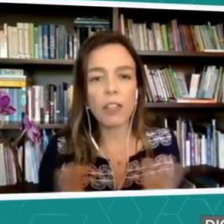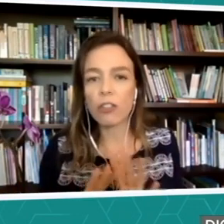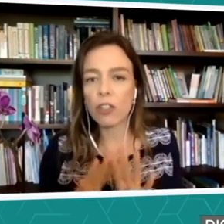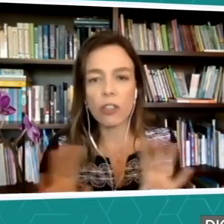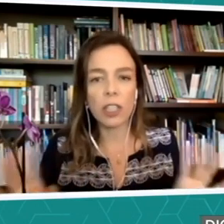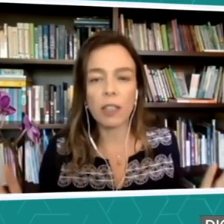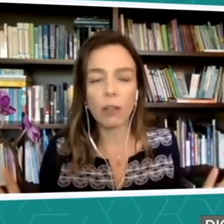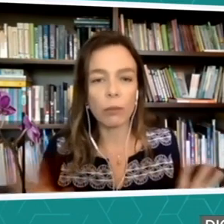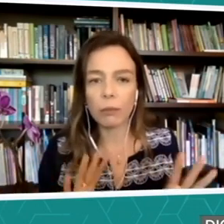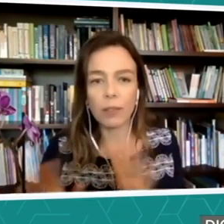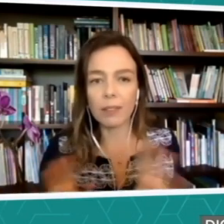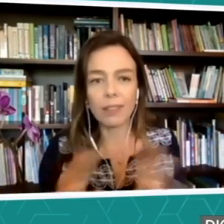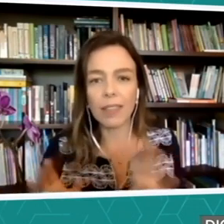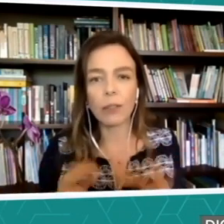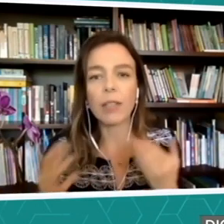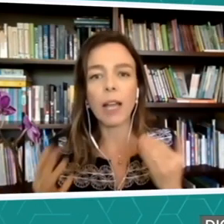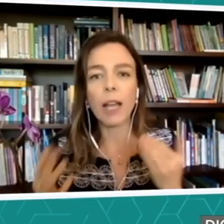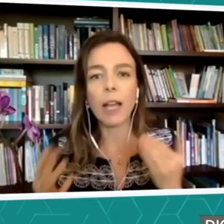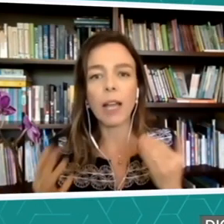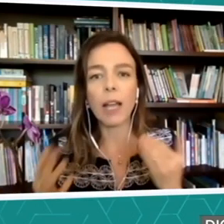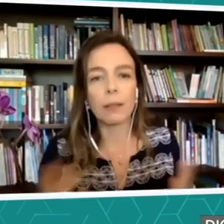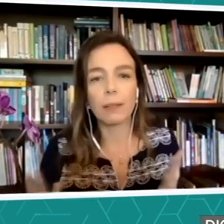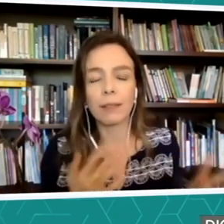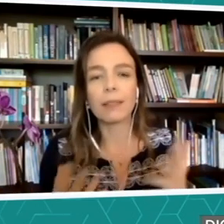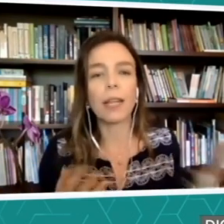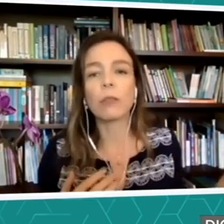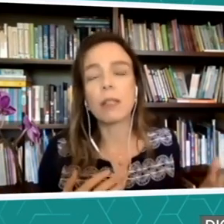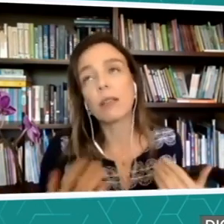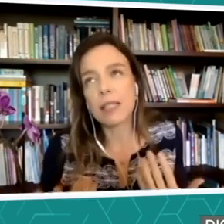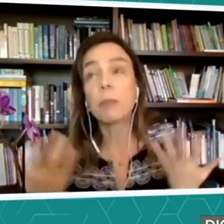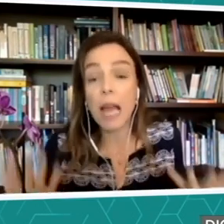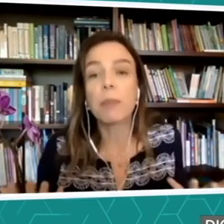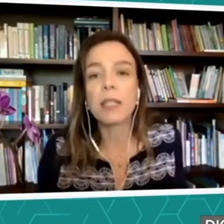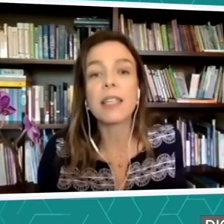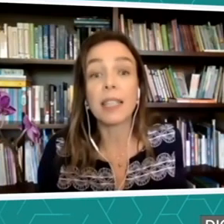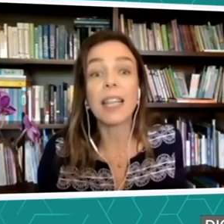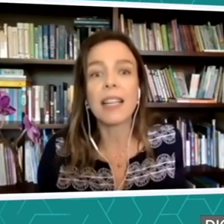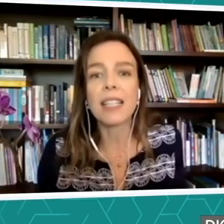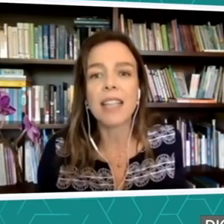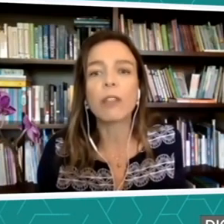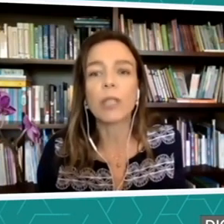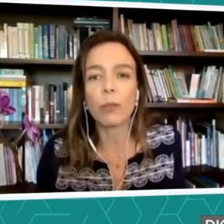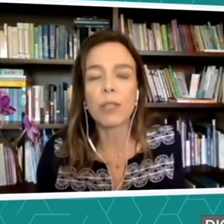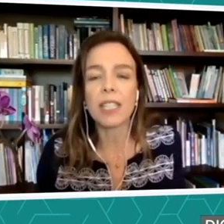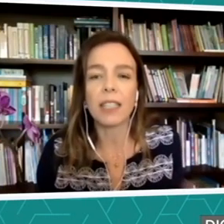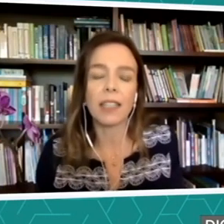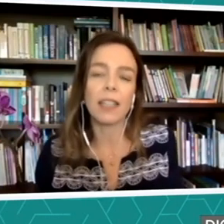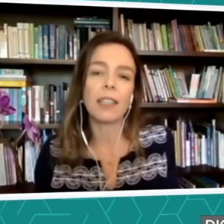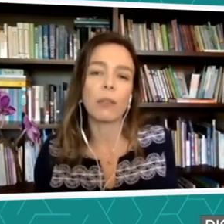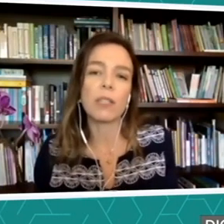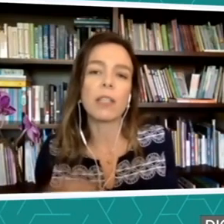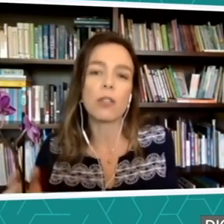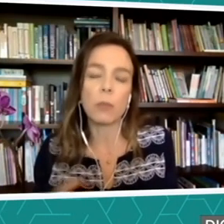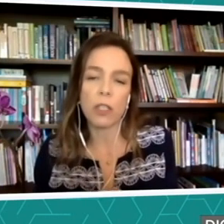que não dá para traduzir, que é necessário traduzir, né? Que não se transmite.